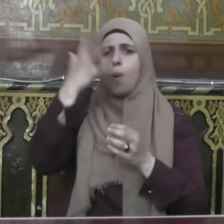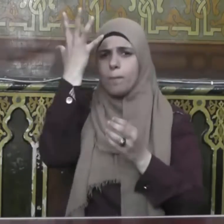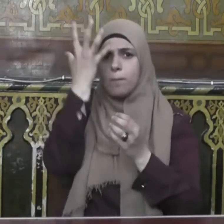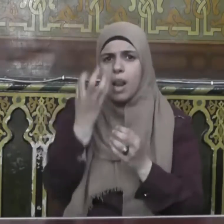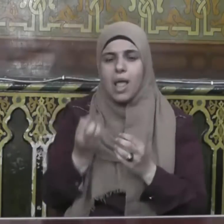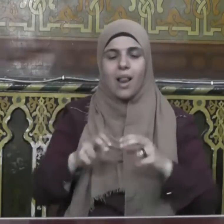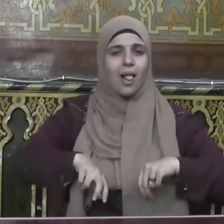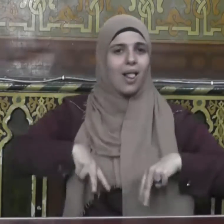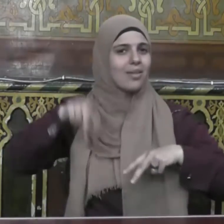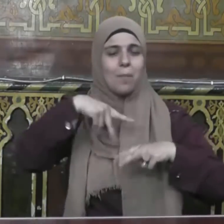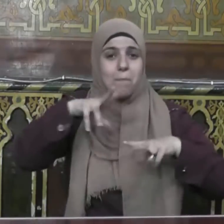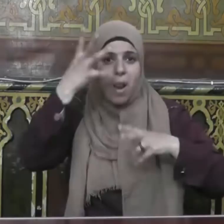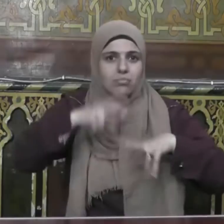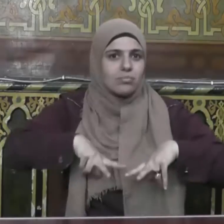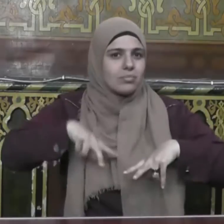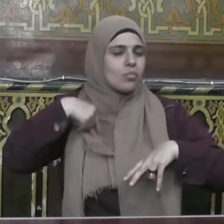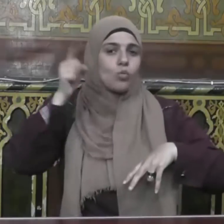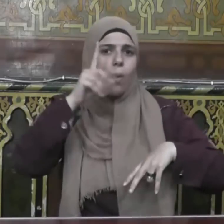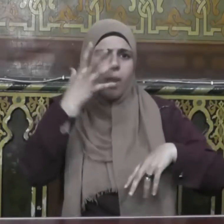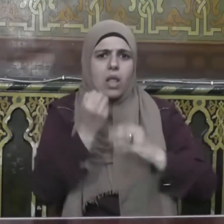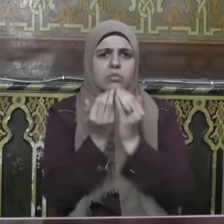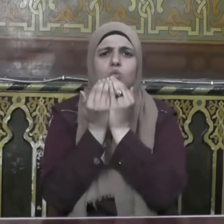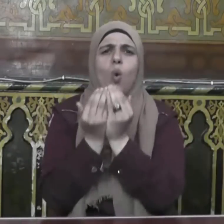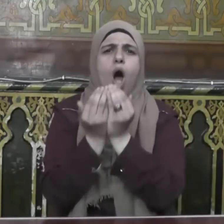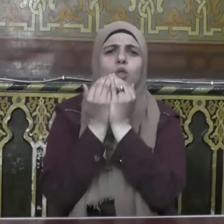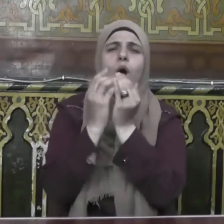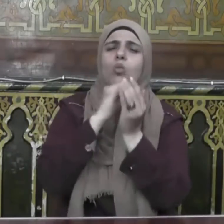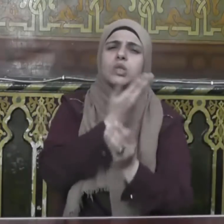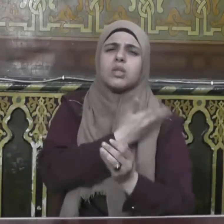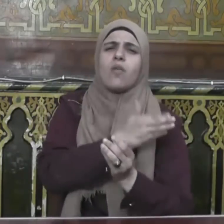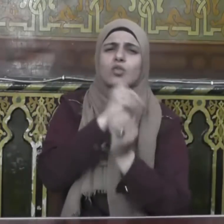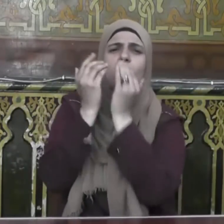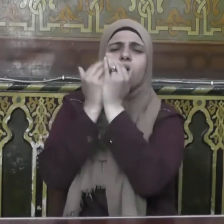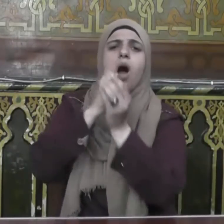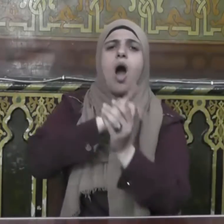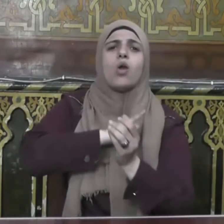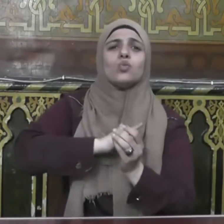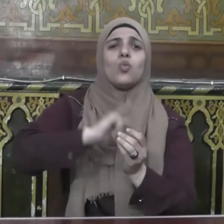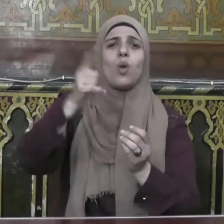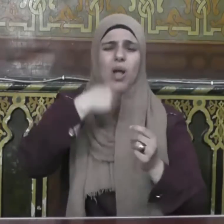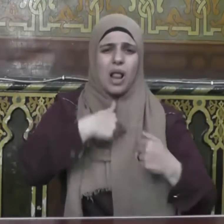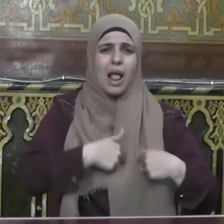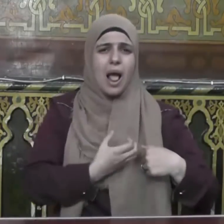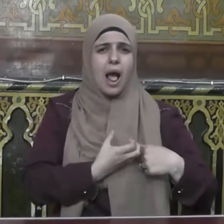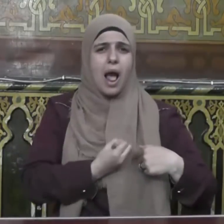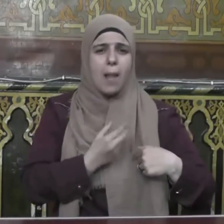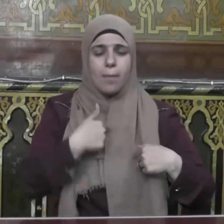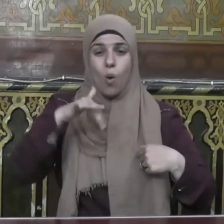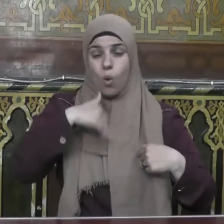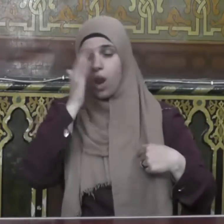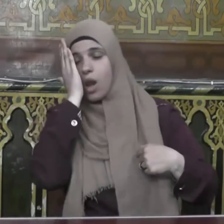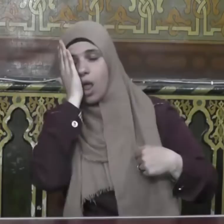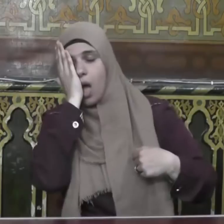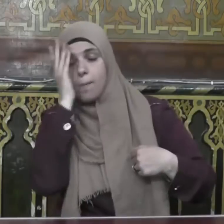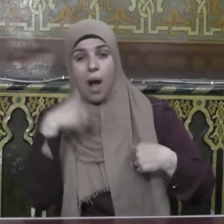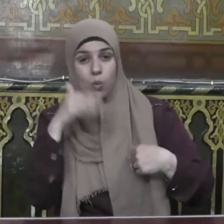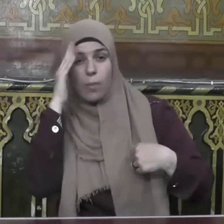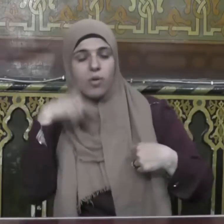وبالأسحار هم يستغفرون ويقول تعالى تتجافى جنوبهم عن المضاجع يدعون ربهم خوفا